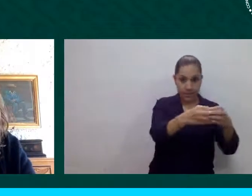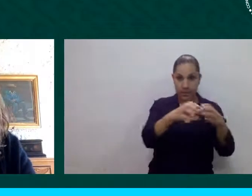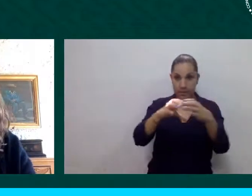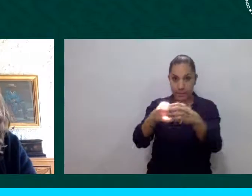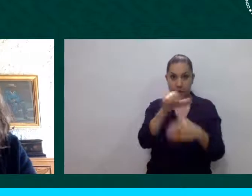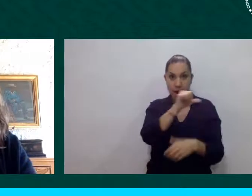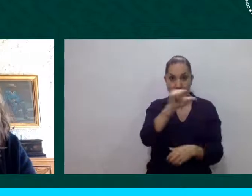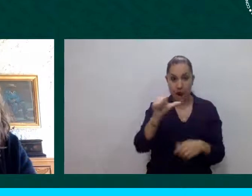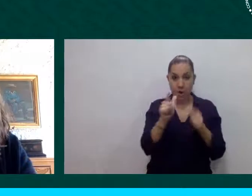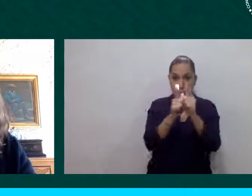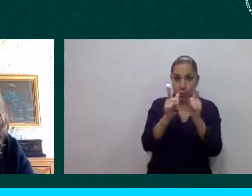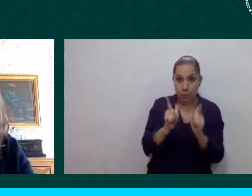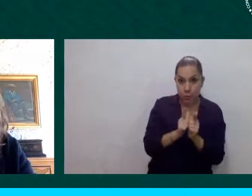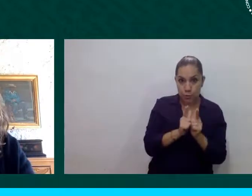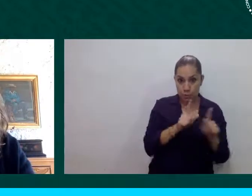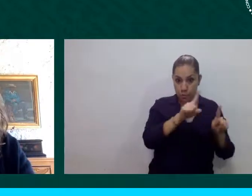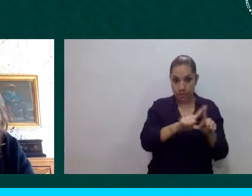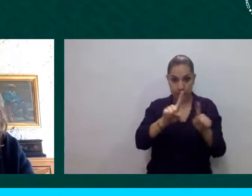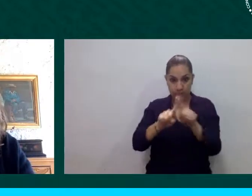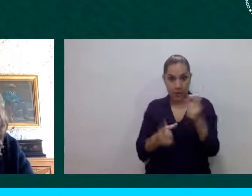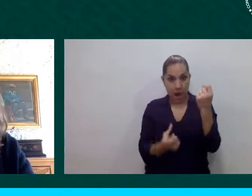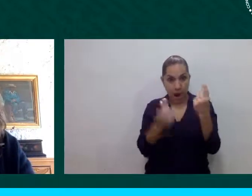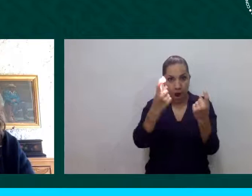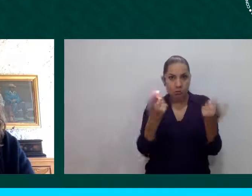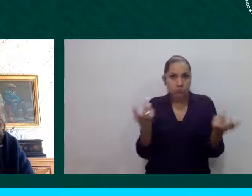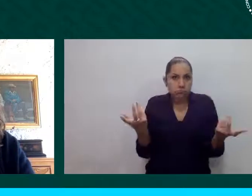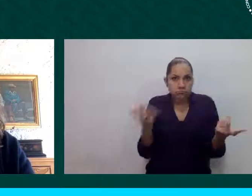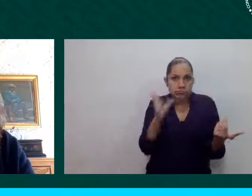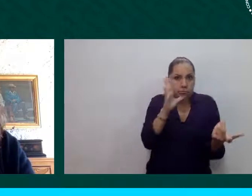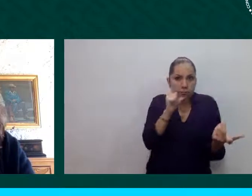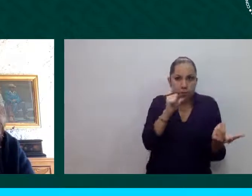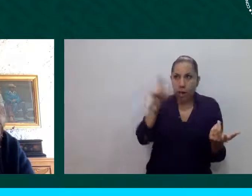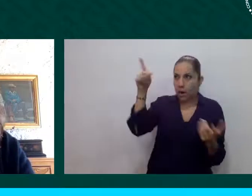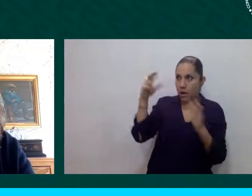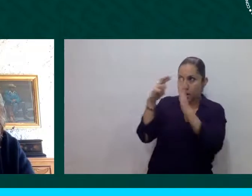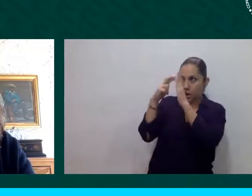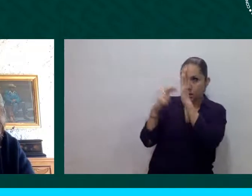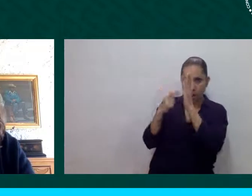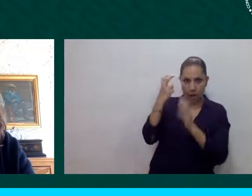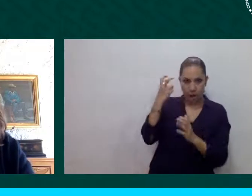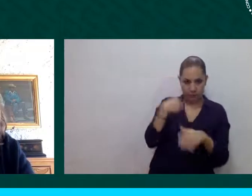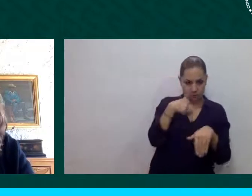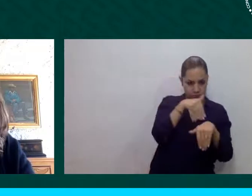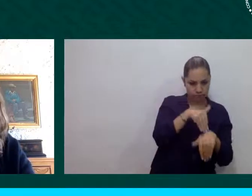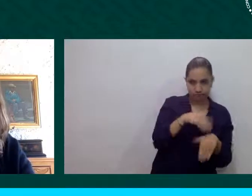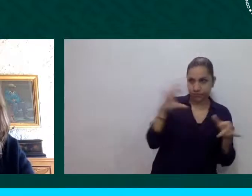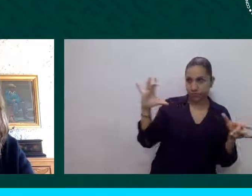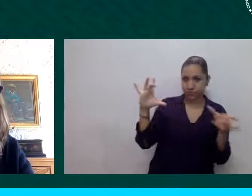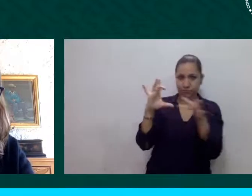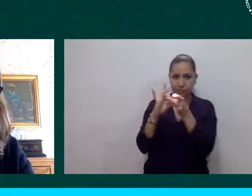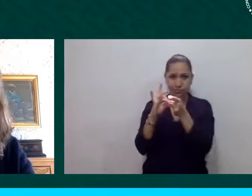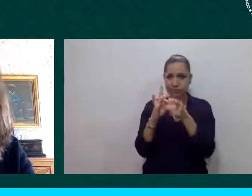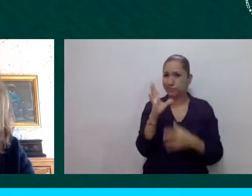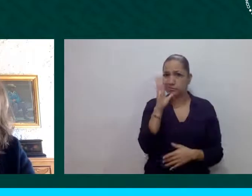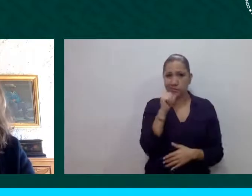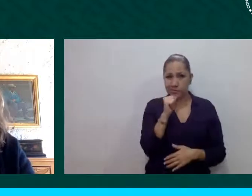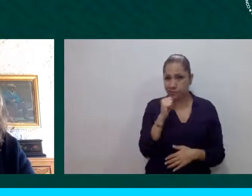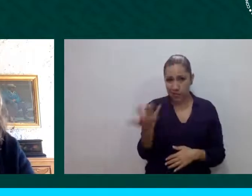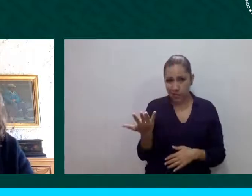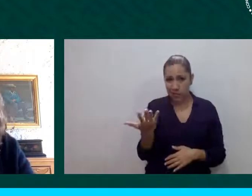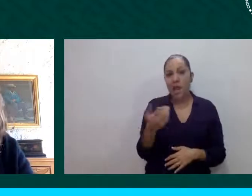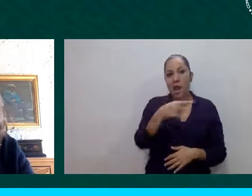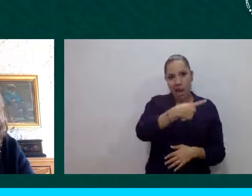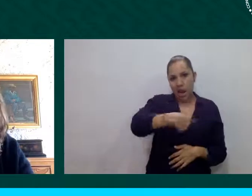adoptar este tipo de medidas específicamente porque justo están en una situación de movilidad y pues quédate en casa, me parece que